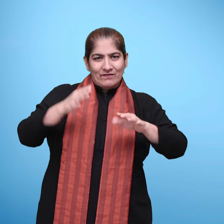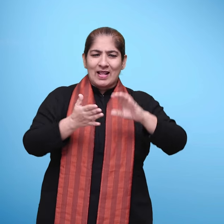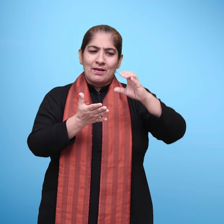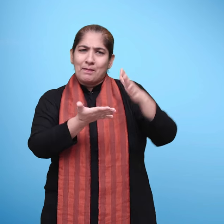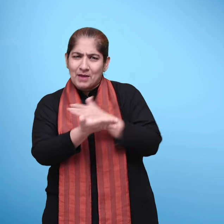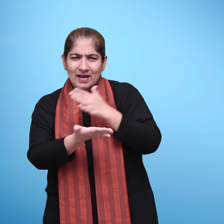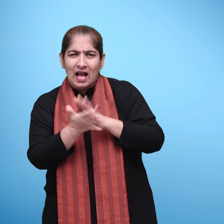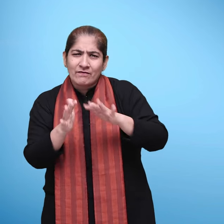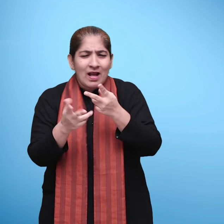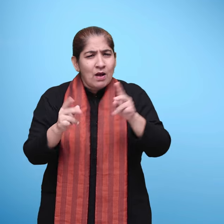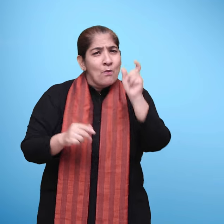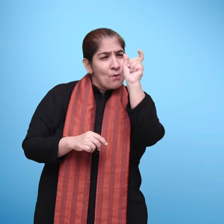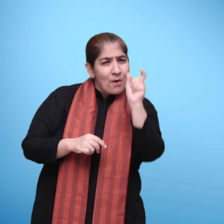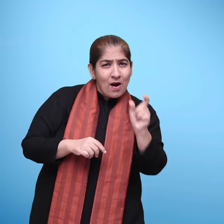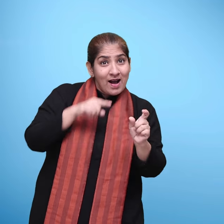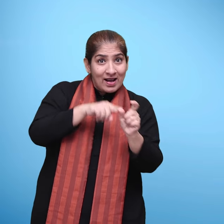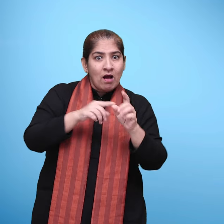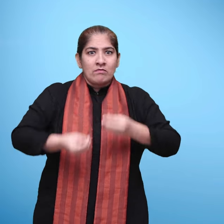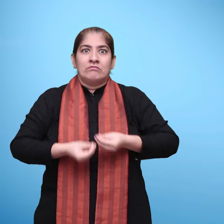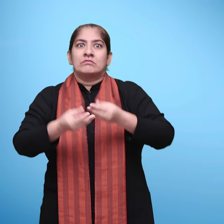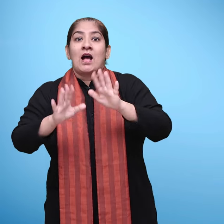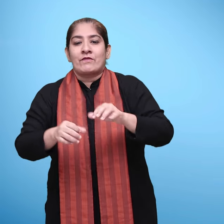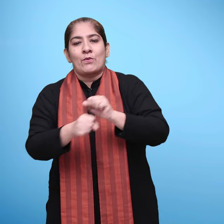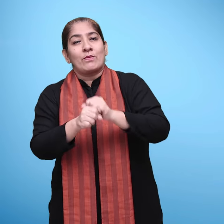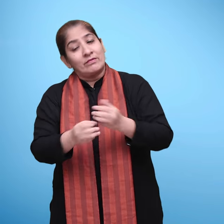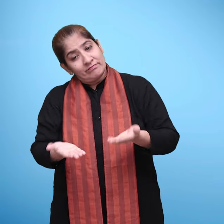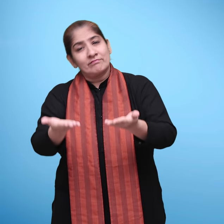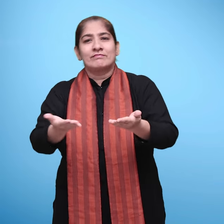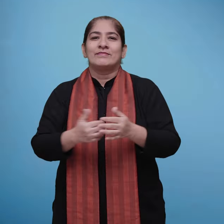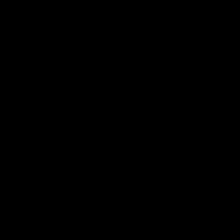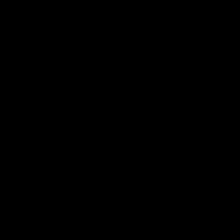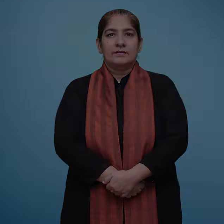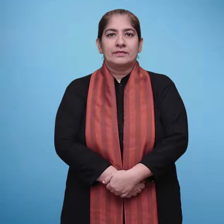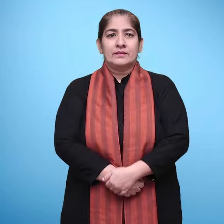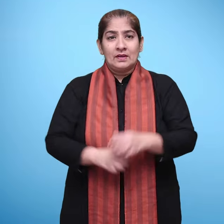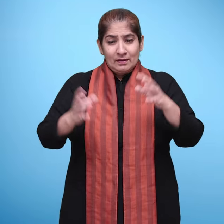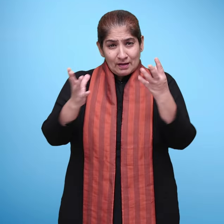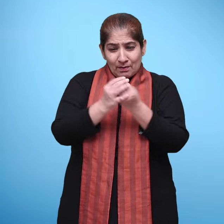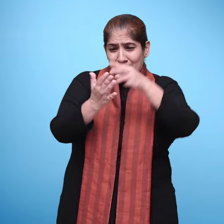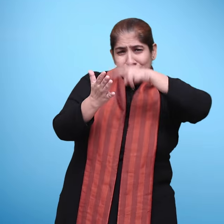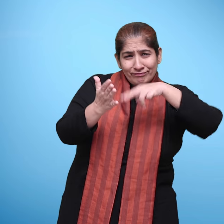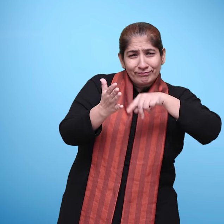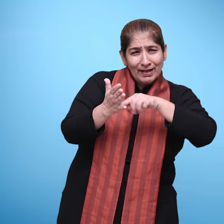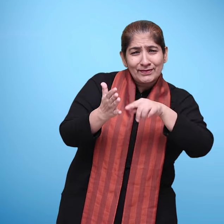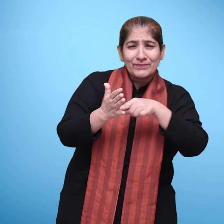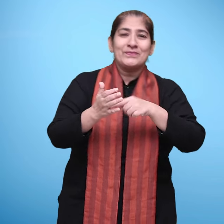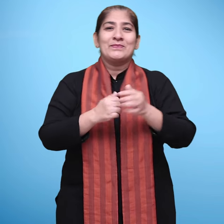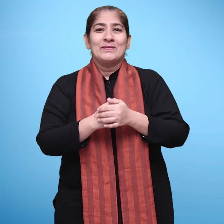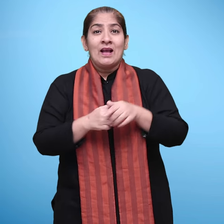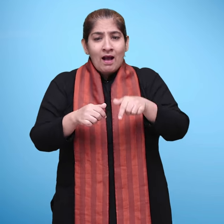का कार रितें इसी तरह की अन्य गत्विदियां भी करवाई जा सकती है मिलकर पढ़िए इस हिस्से